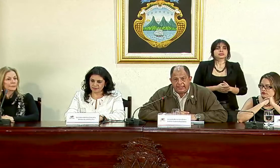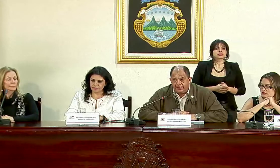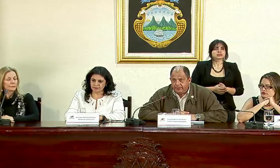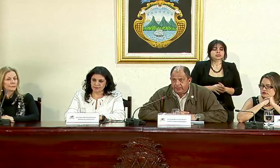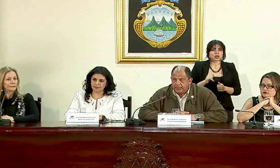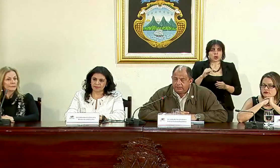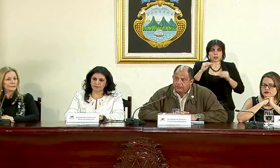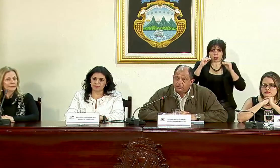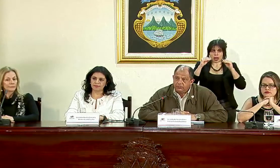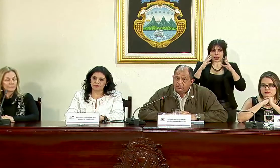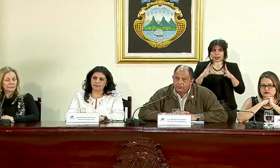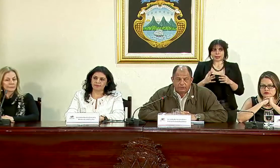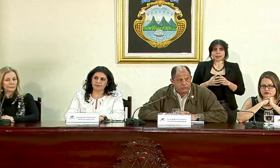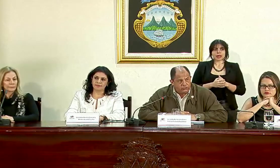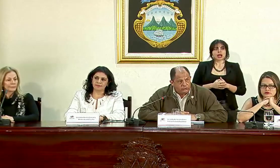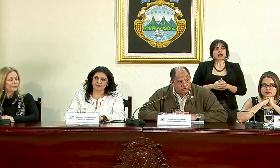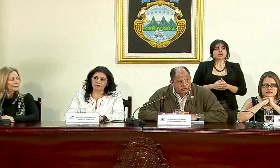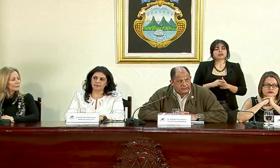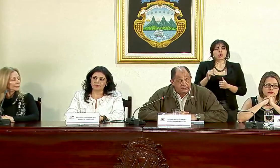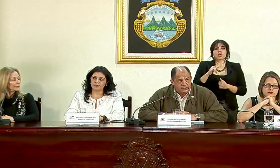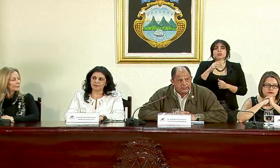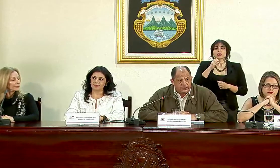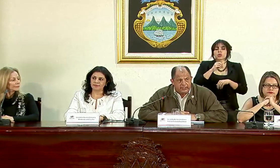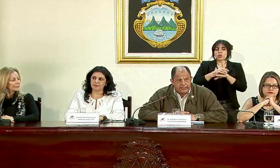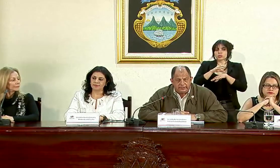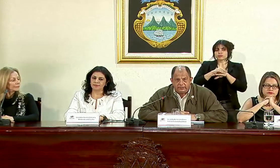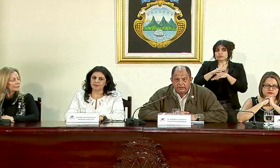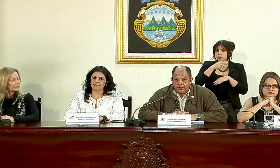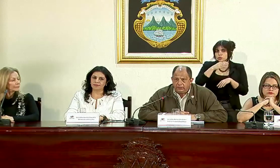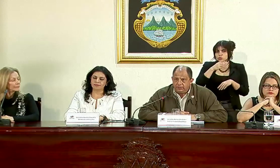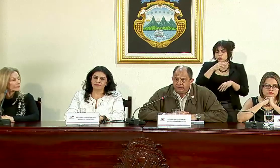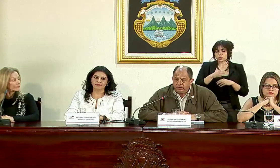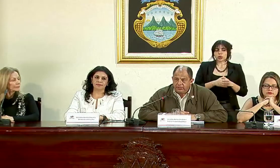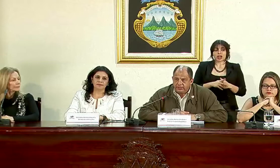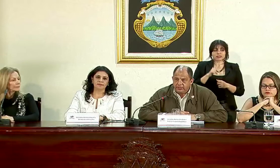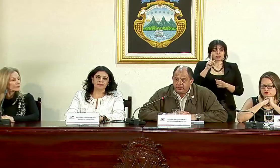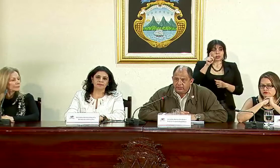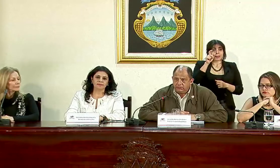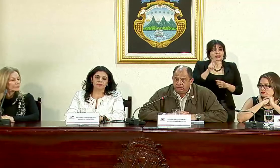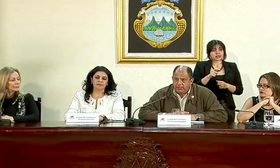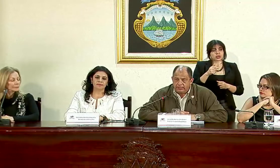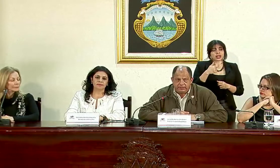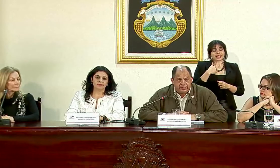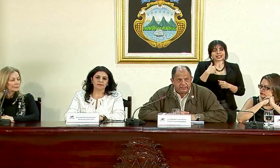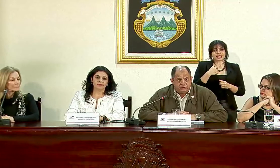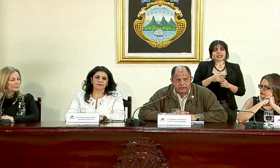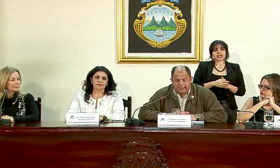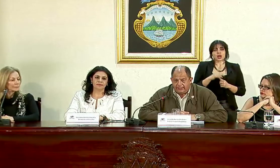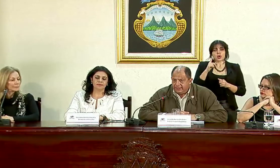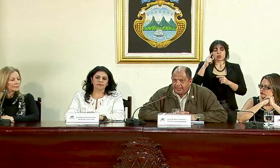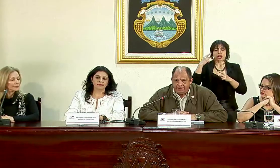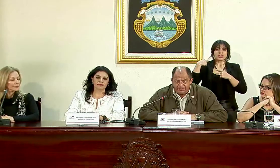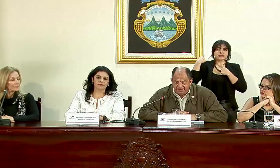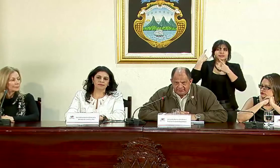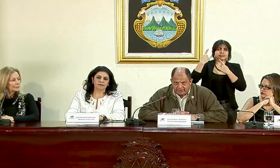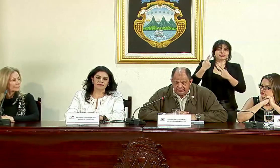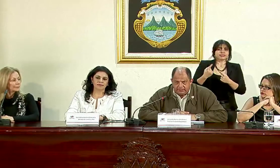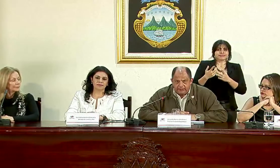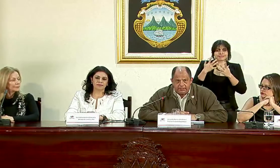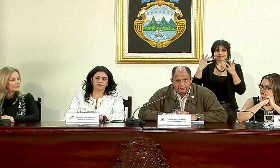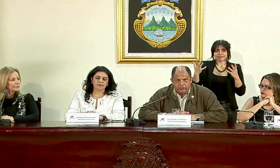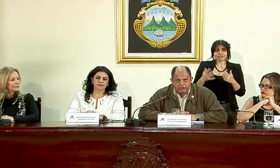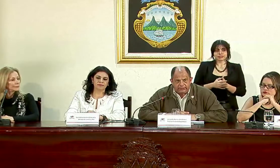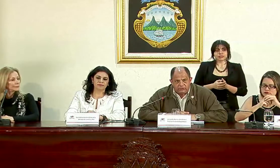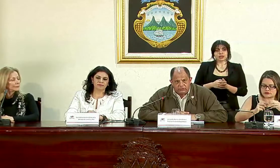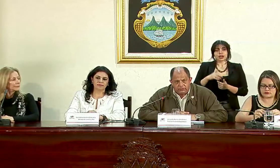académica como consultora es una persona que tiene una trayectoria amplísima